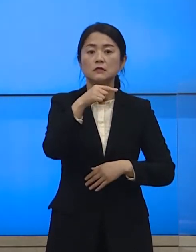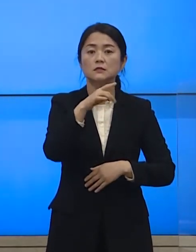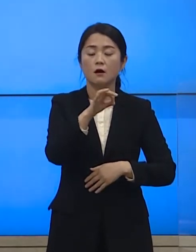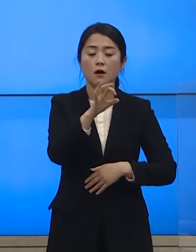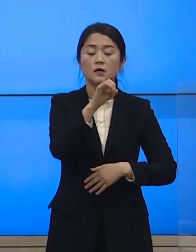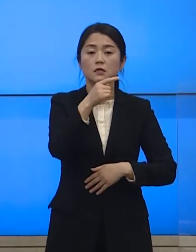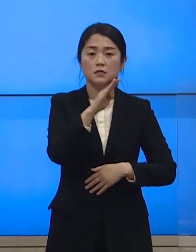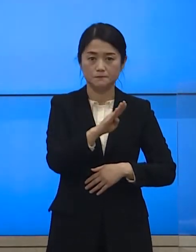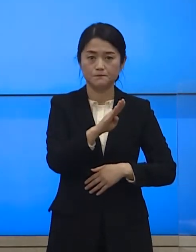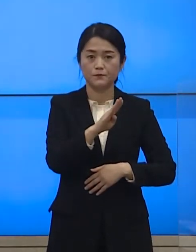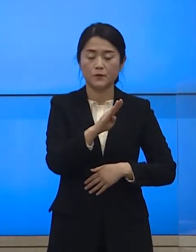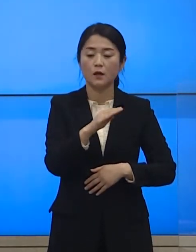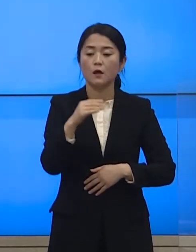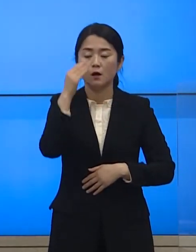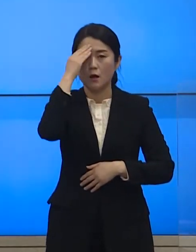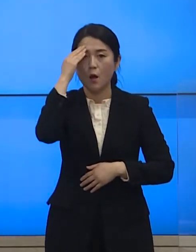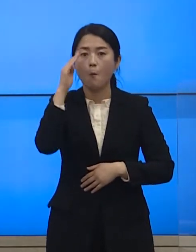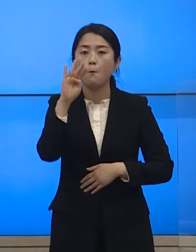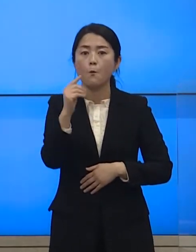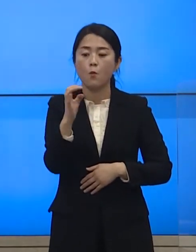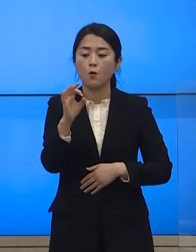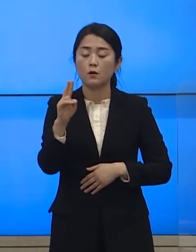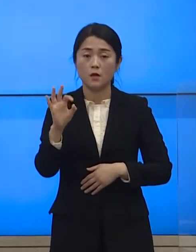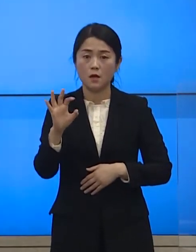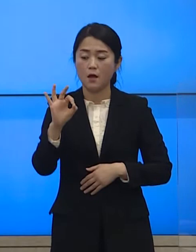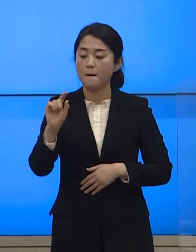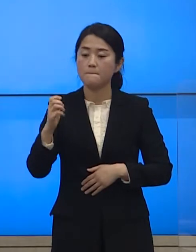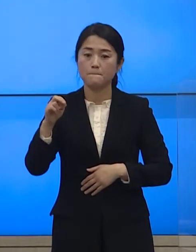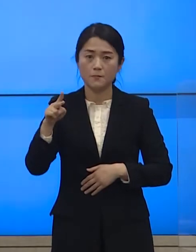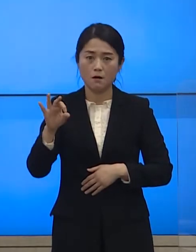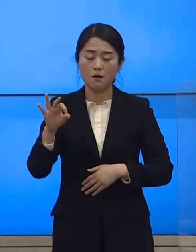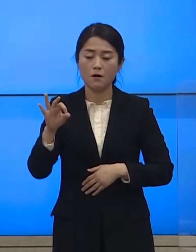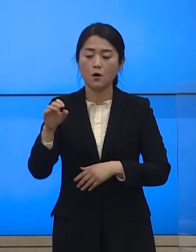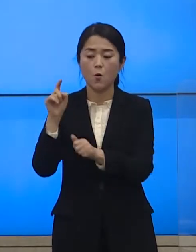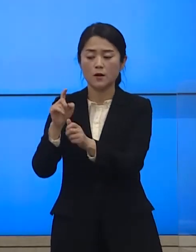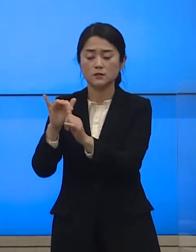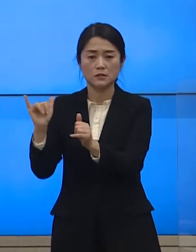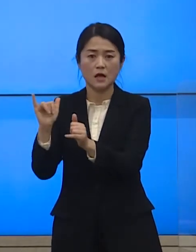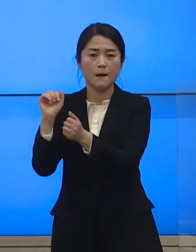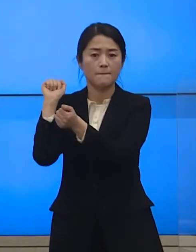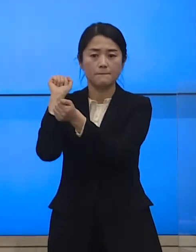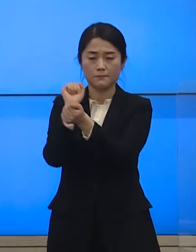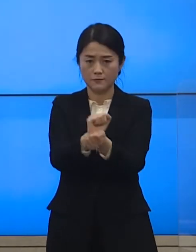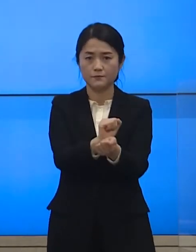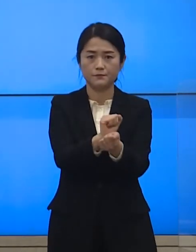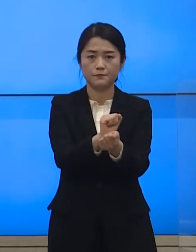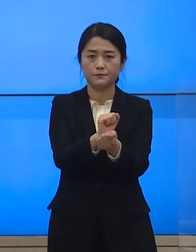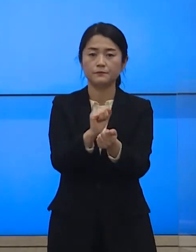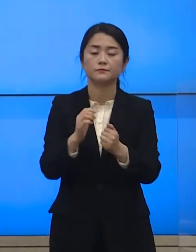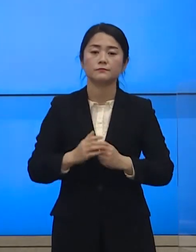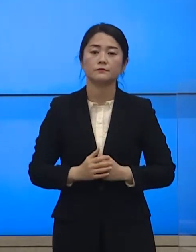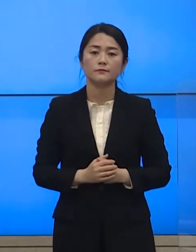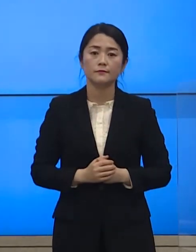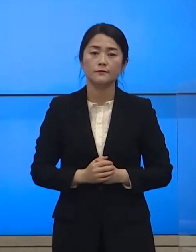봉양면과 앙평면 확진자의 밀적 접속자입니다